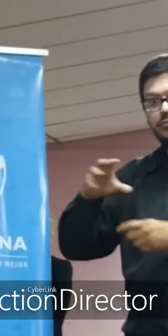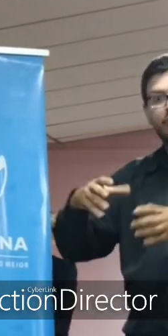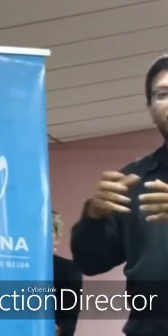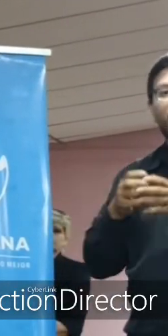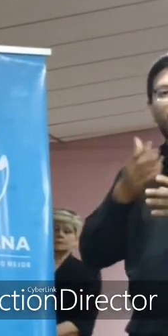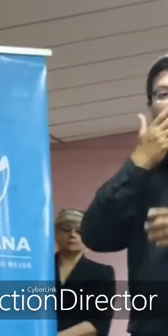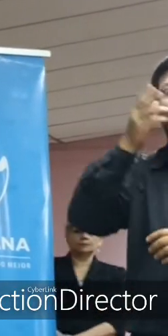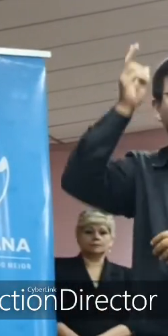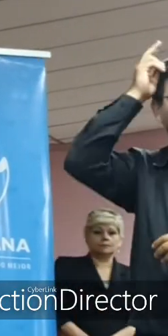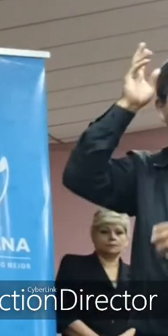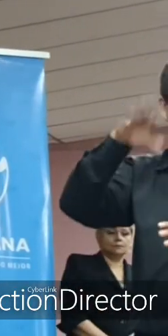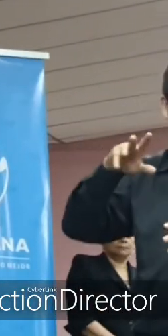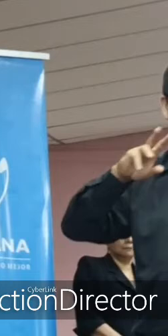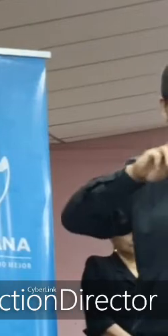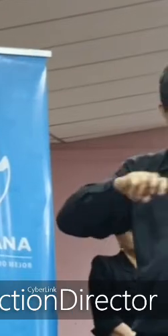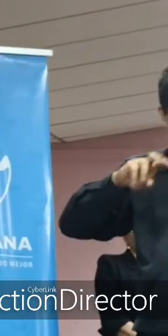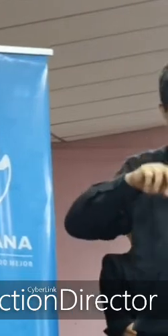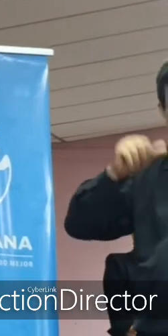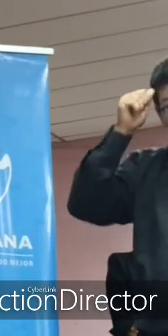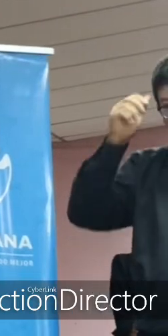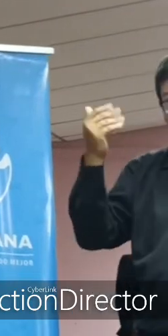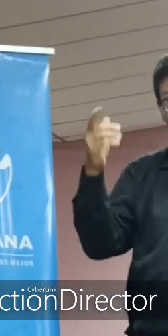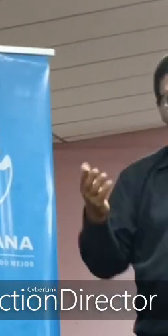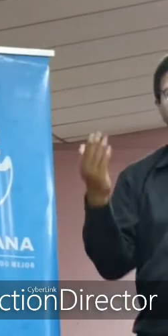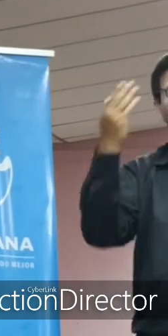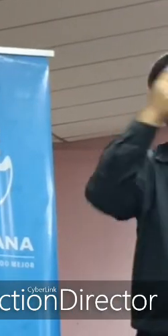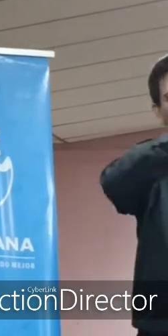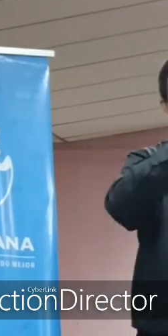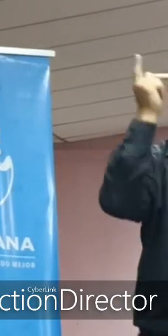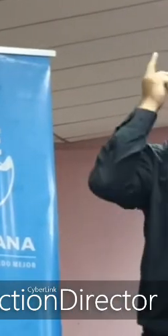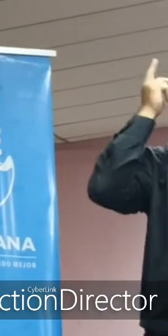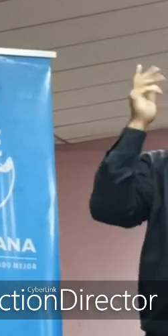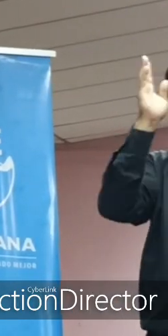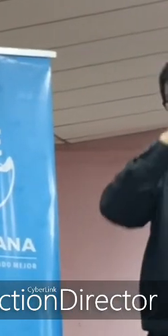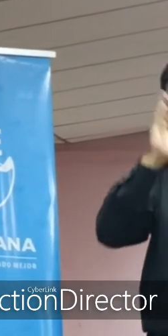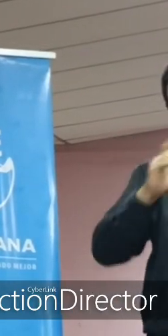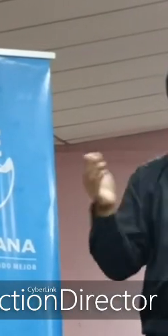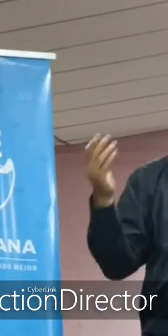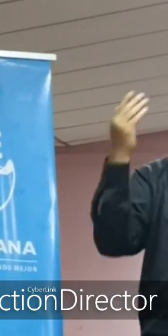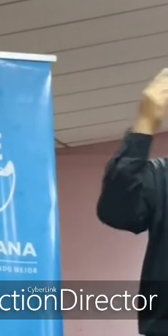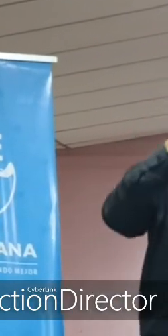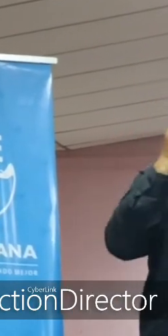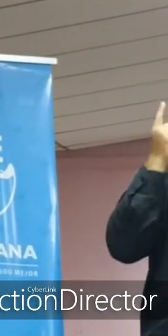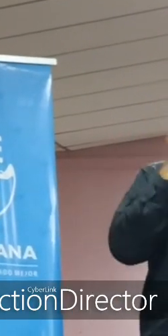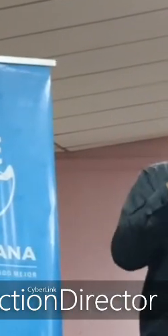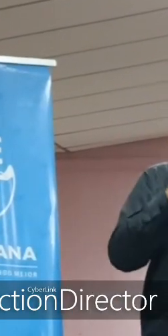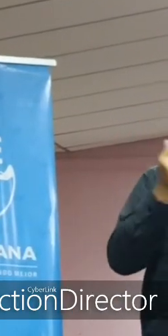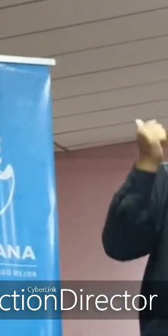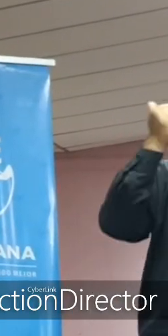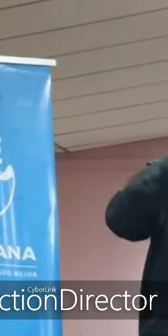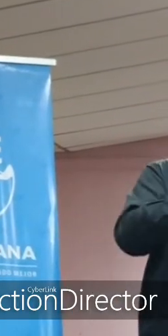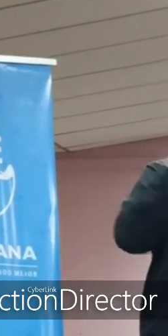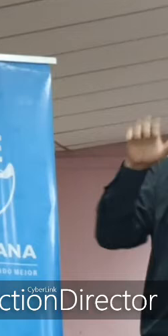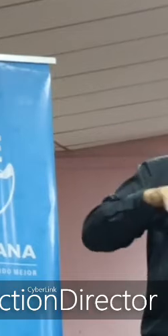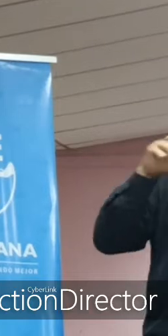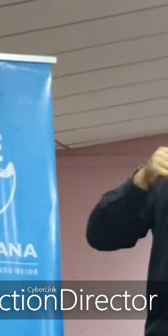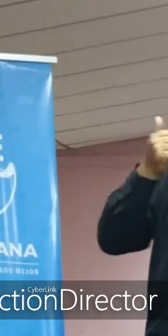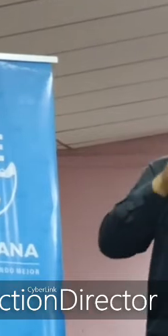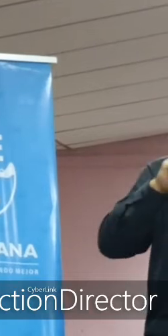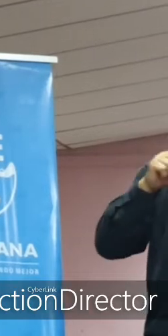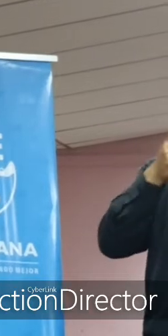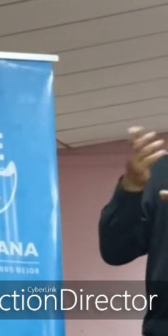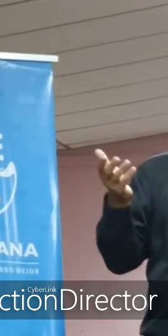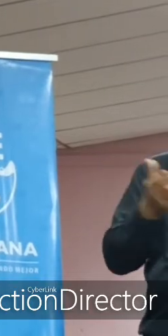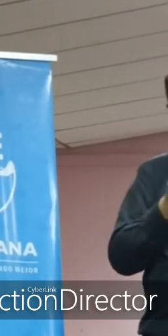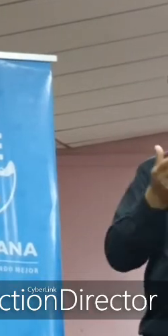quienes fueron a San Pablo Brasil a una primera participación en la convocatoria AUGM